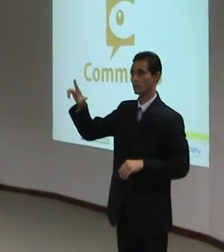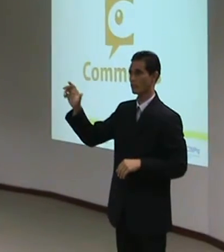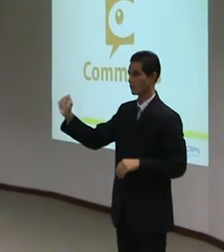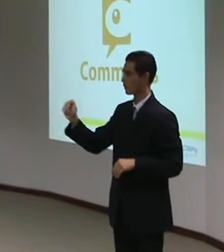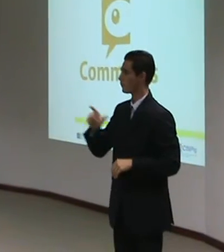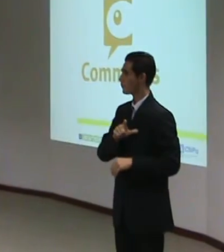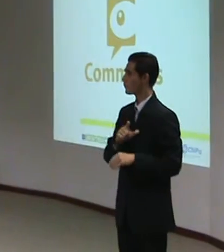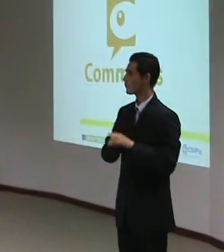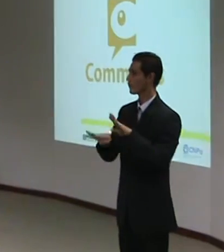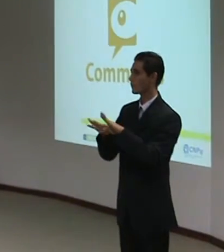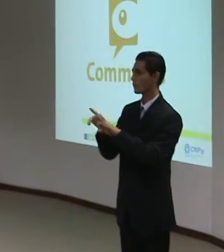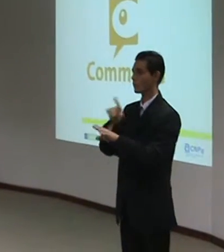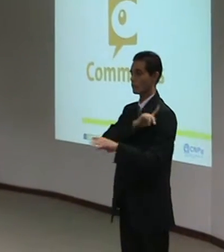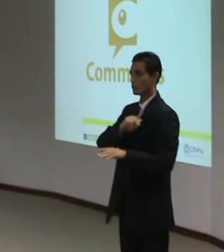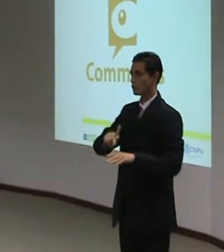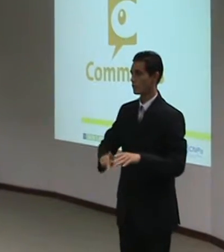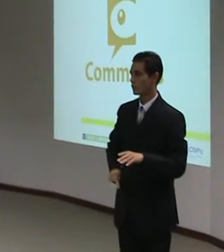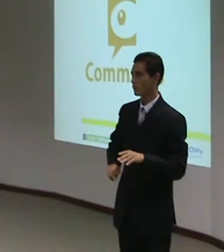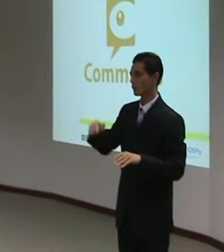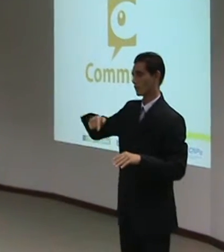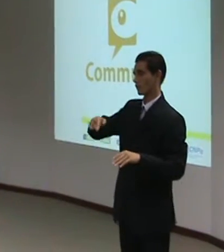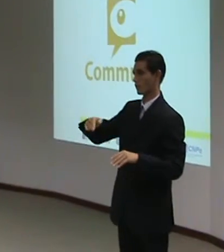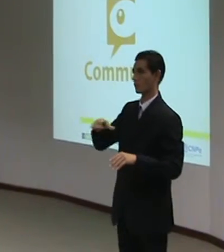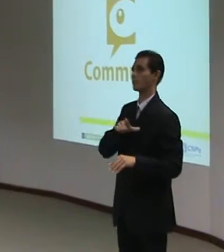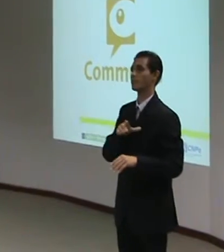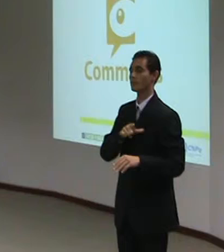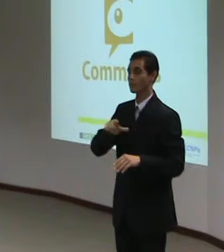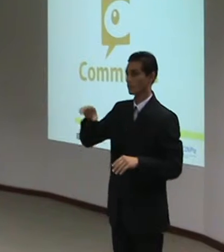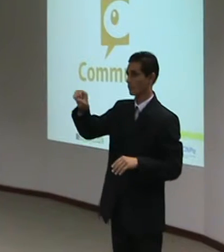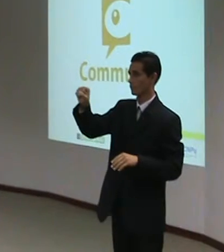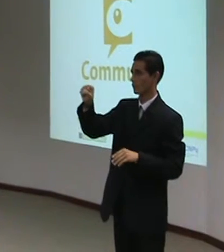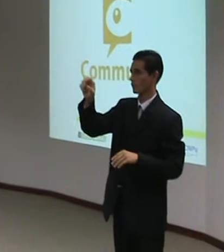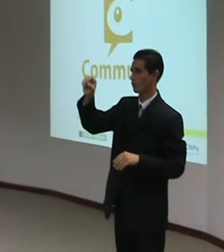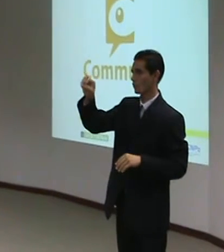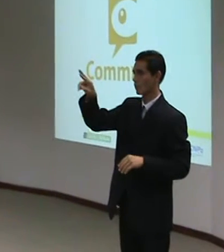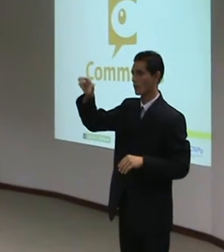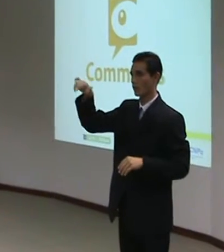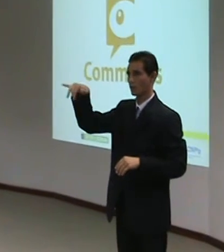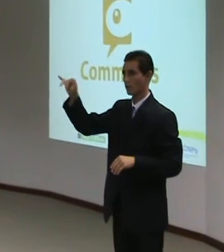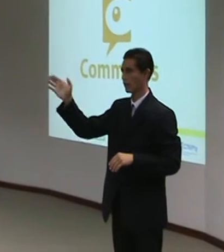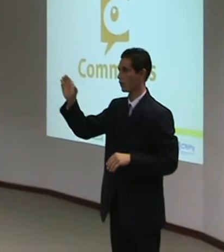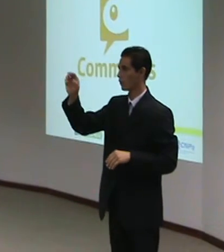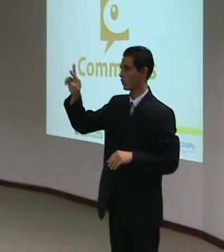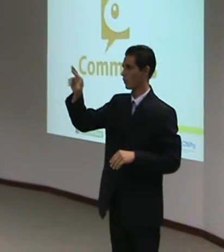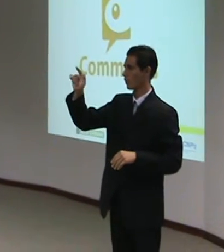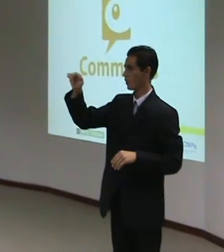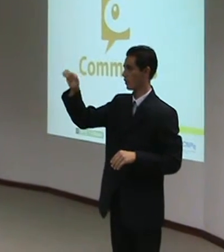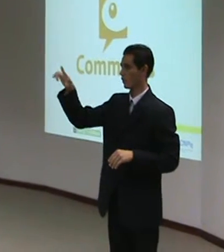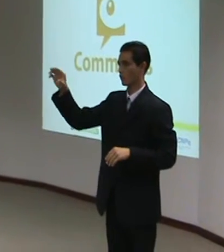Sr. Orlei Roncabrio Diretor Proprietário da Gráfica Editora Caigang